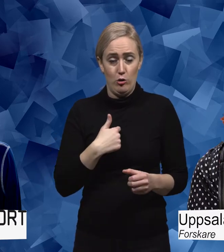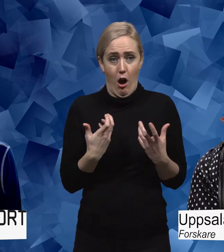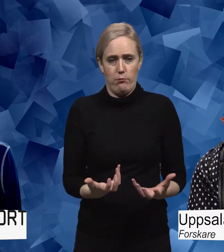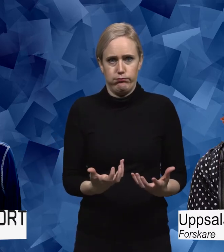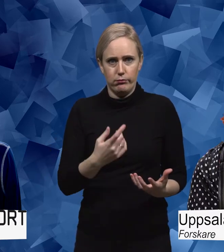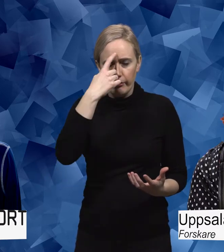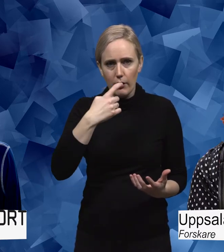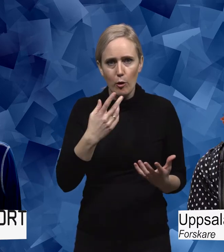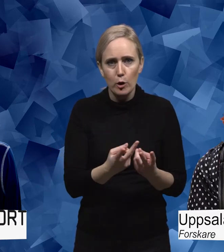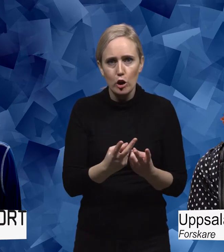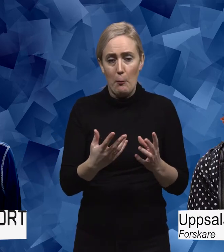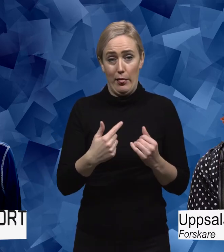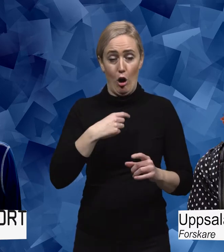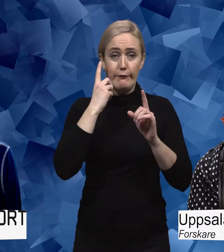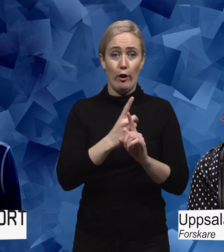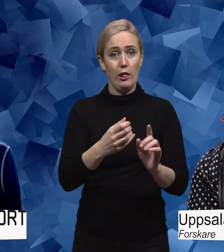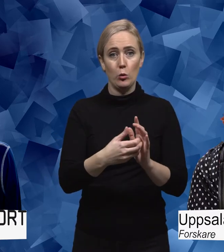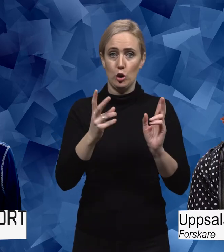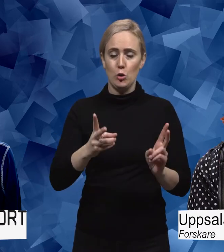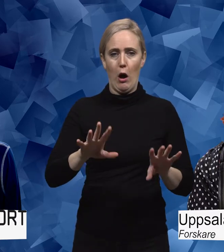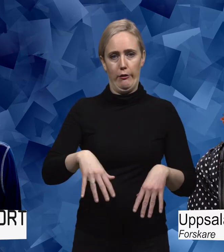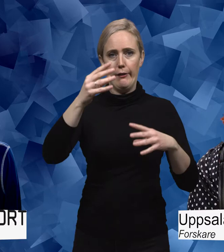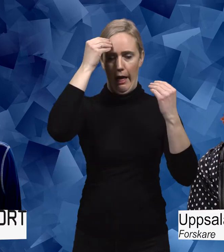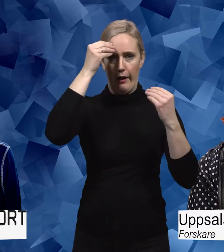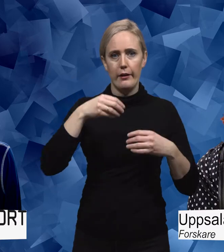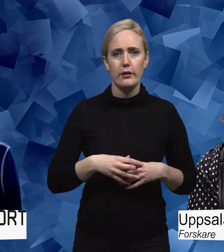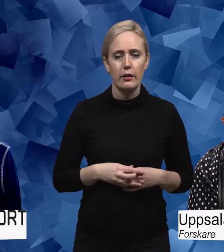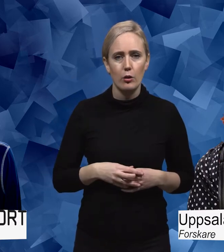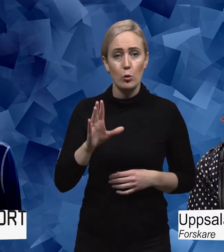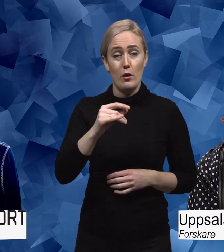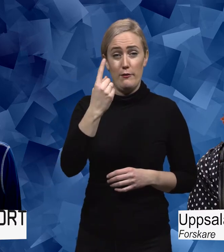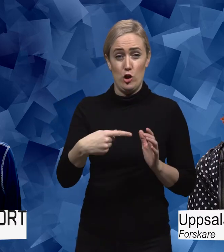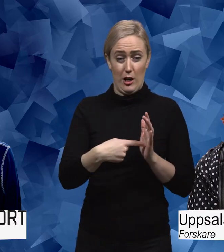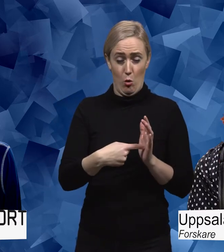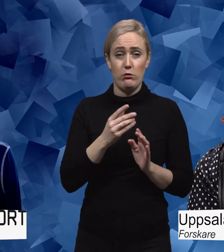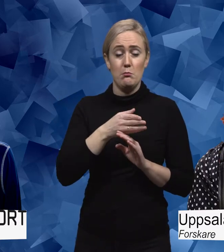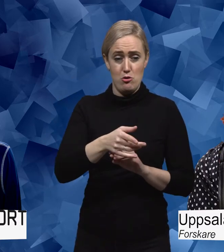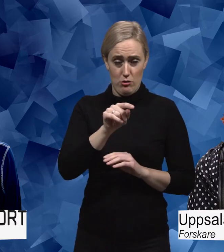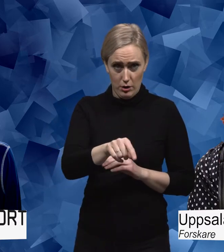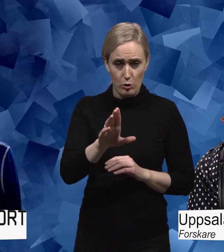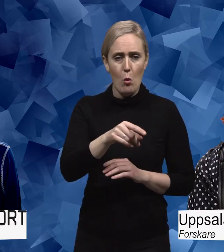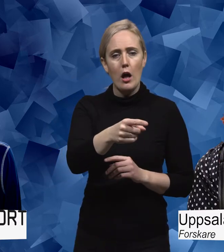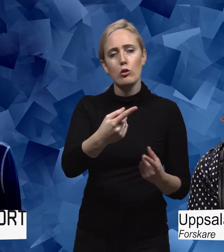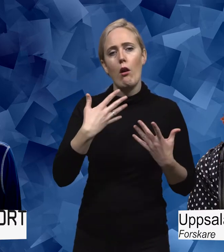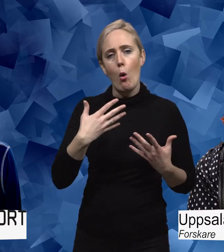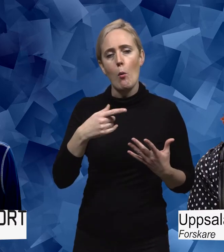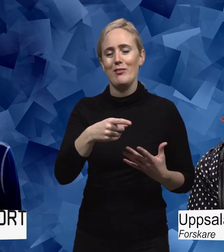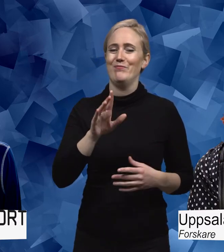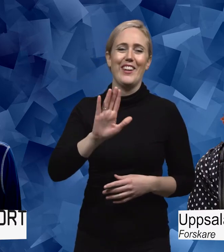som han sa för att det gör man. Och sen när jag fick höra av honom första gången jag var hos neurologen så sa han till mig Det är inget fel på dig,